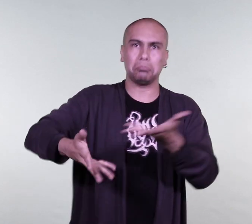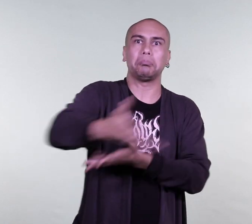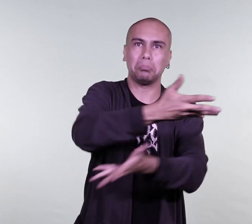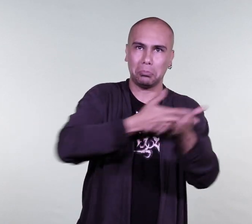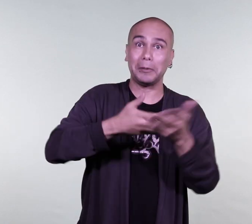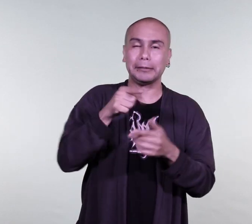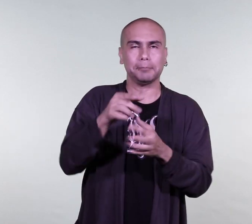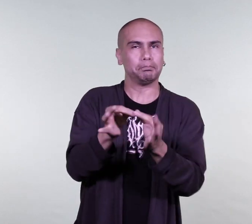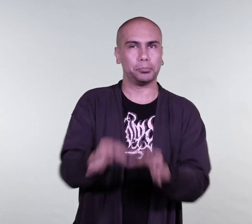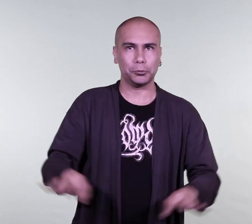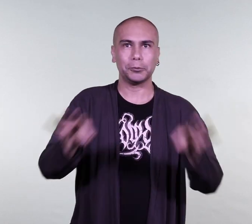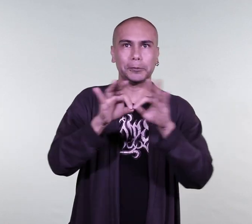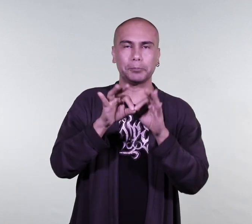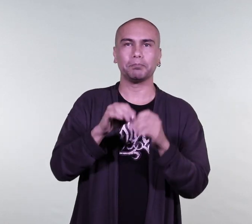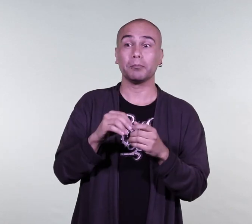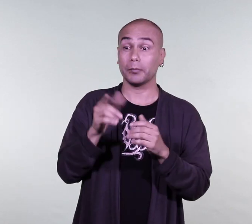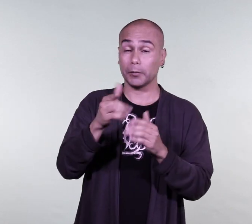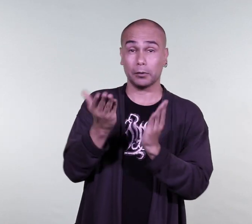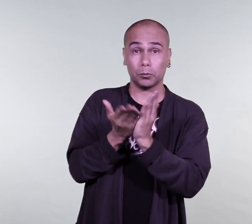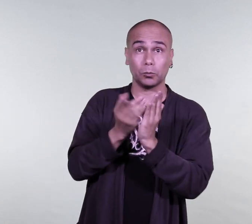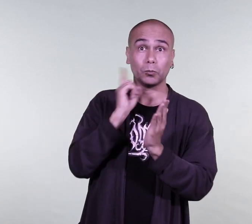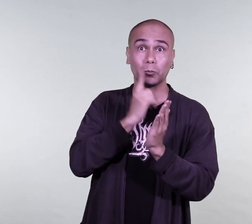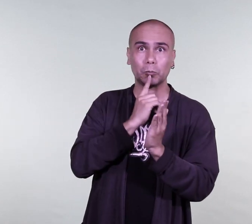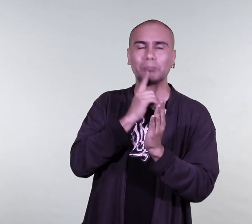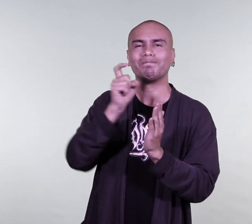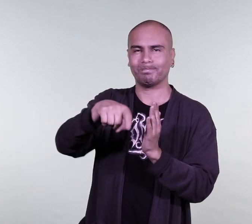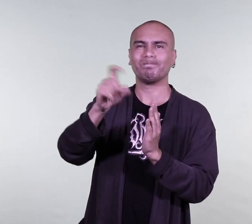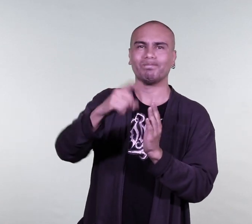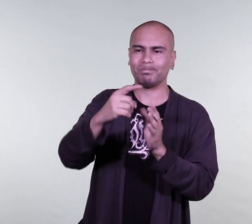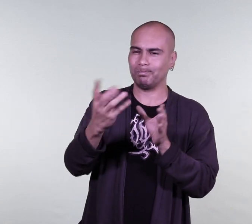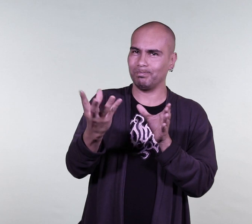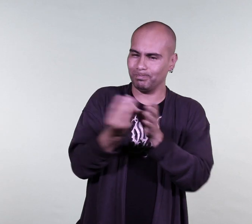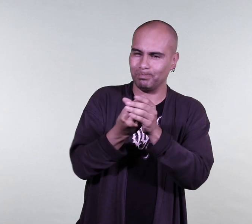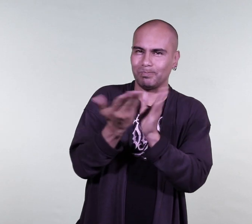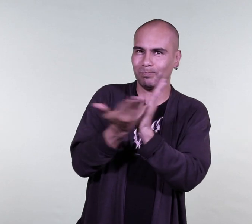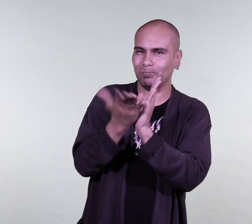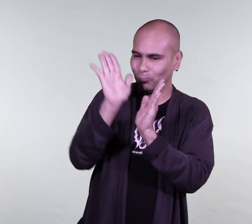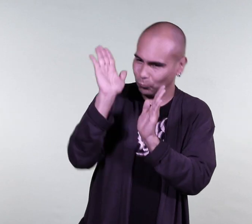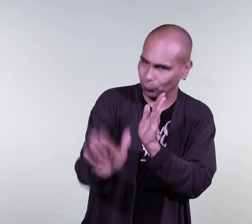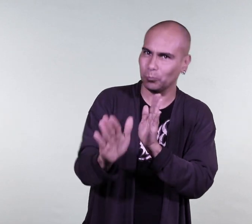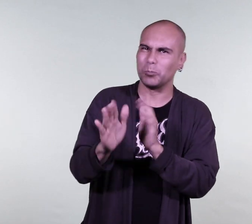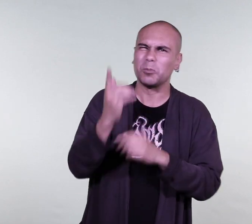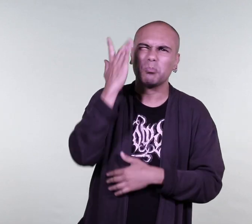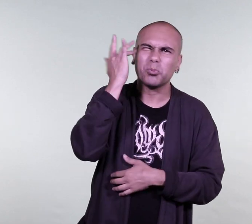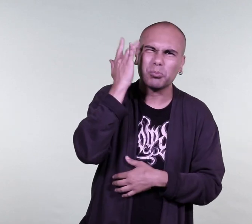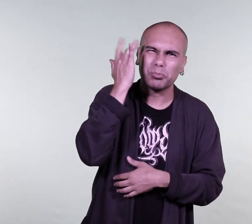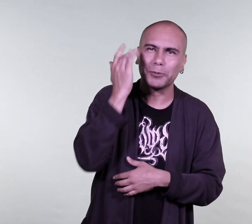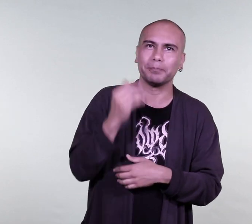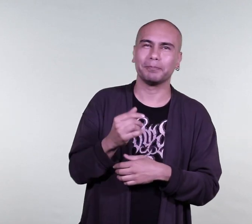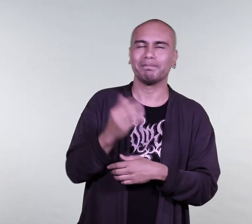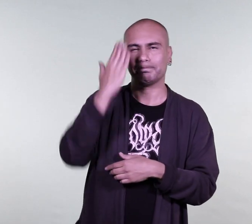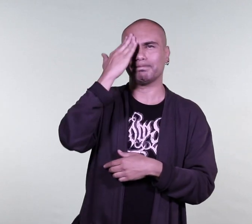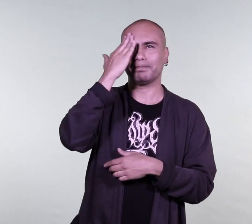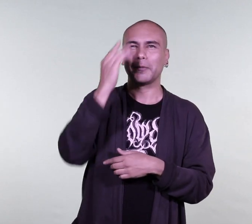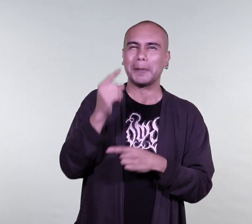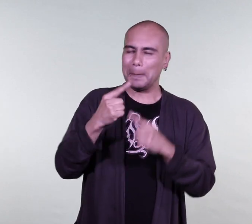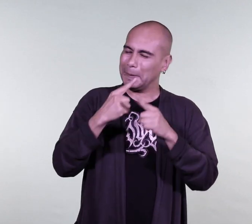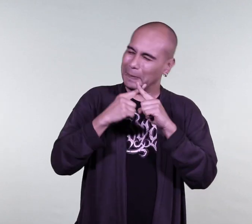espacio educativo plenamente. Entonces, esta es la mejor oferta. De esta manera garantizamos inclusión para las personas sordas y es una